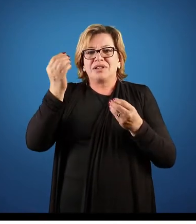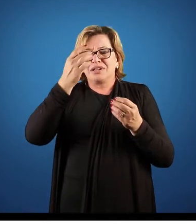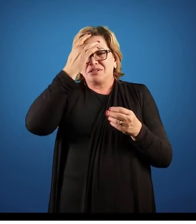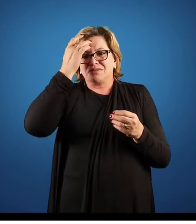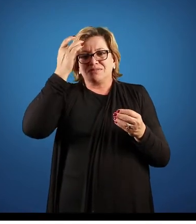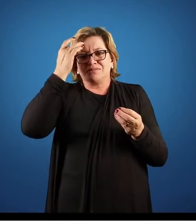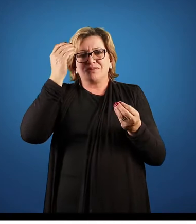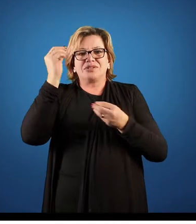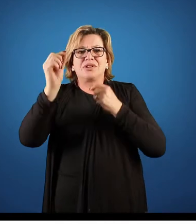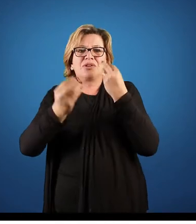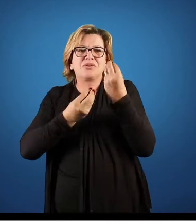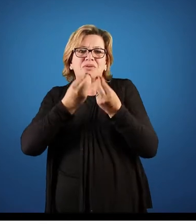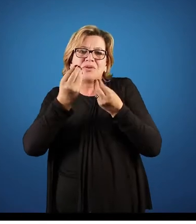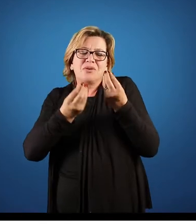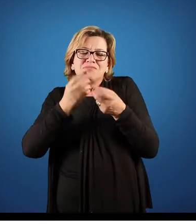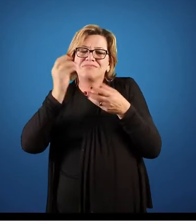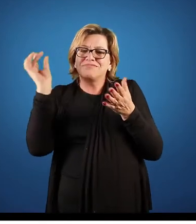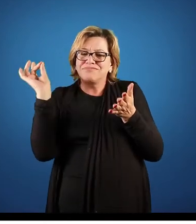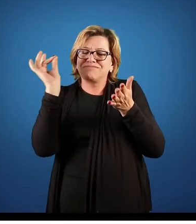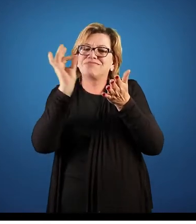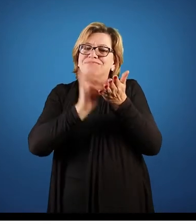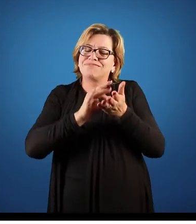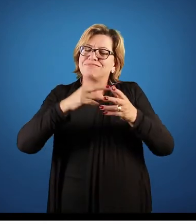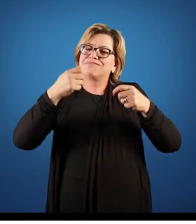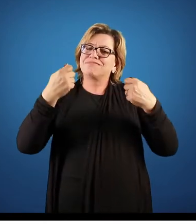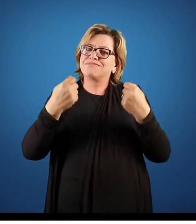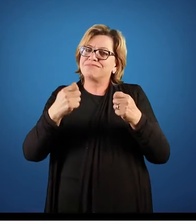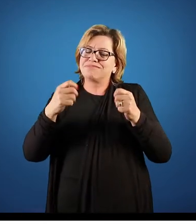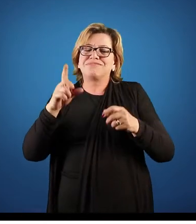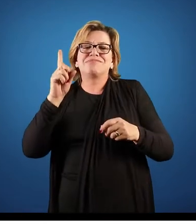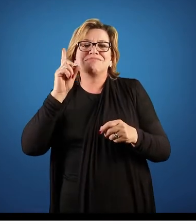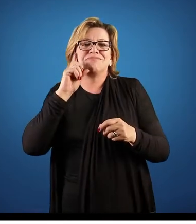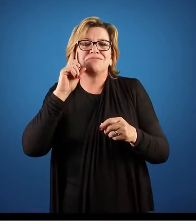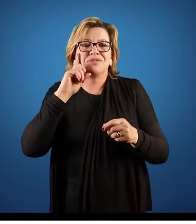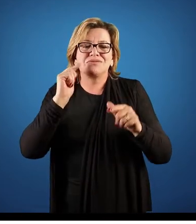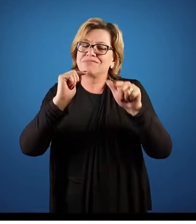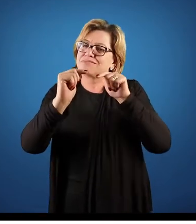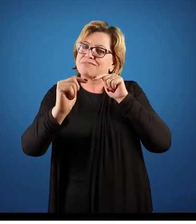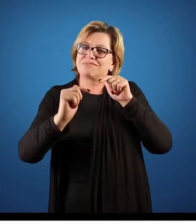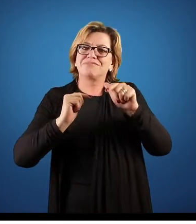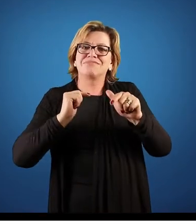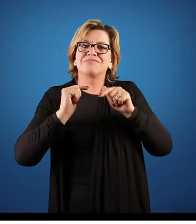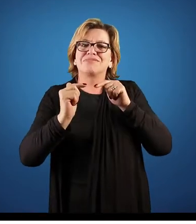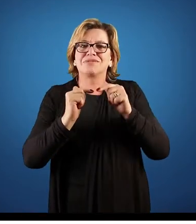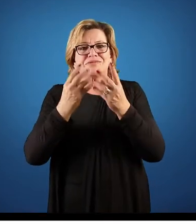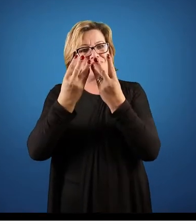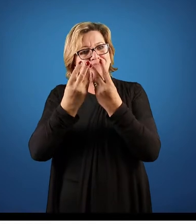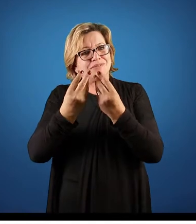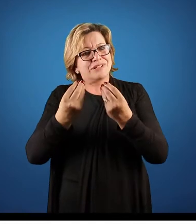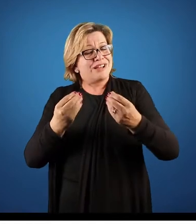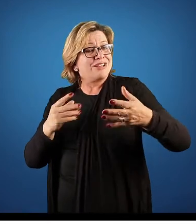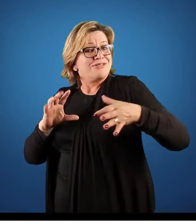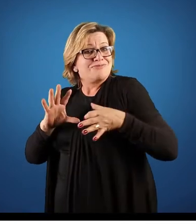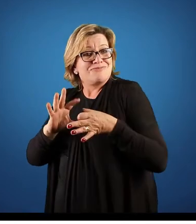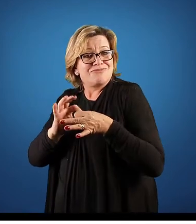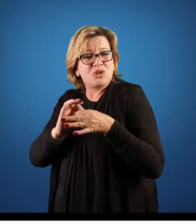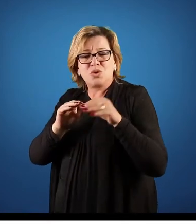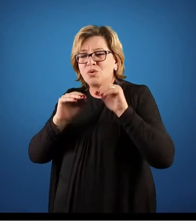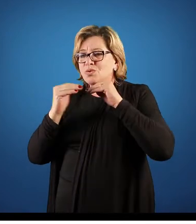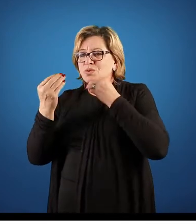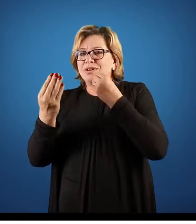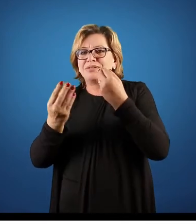circulação, e como que realmente elas precisam estar no seu dia a dia, trabalhando de uma forma harmônica, que